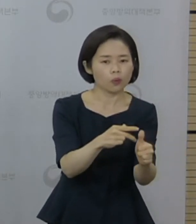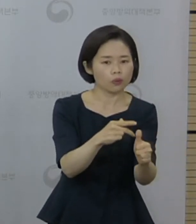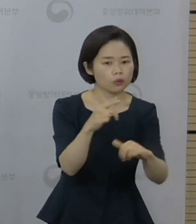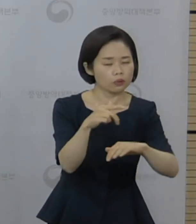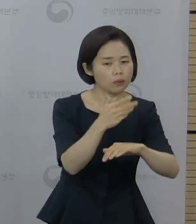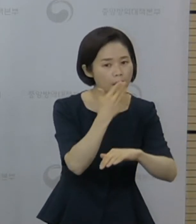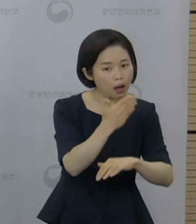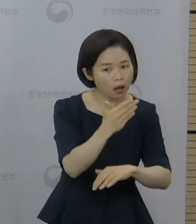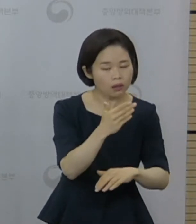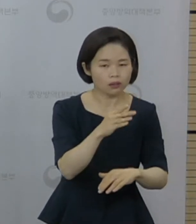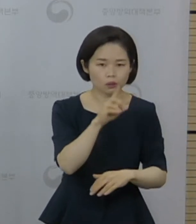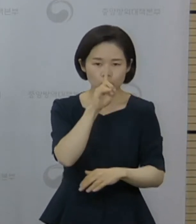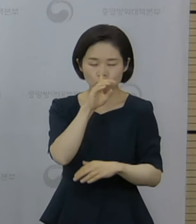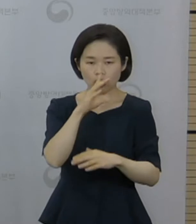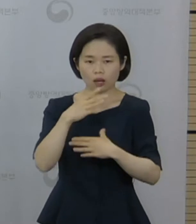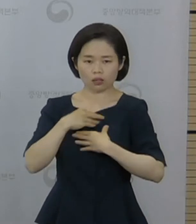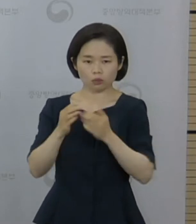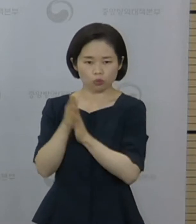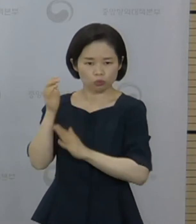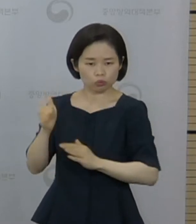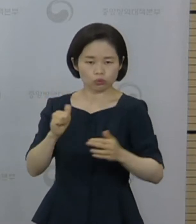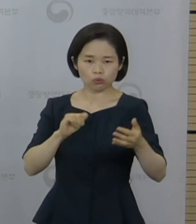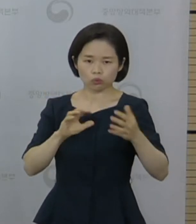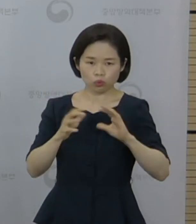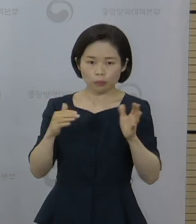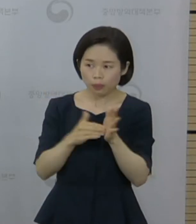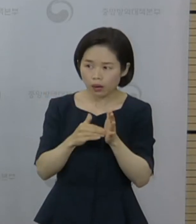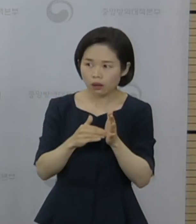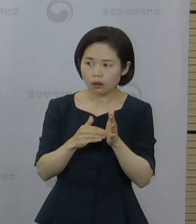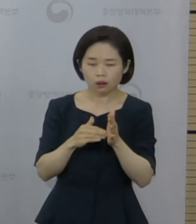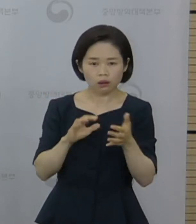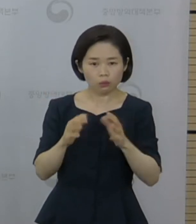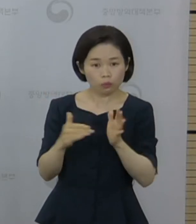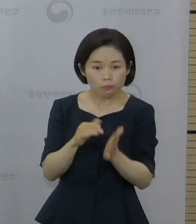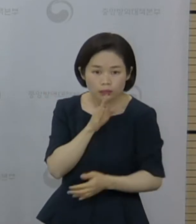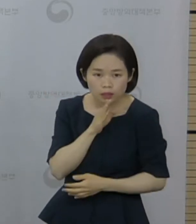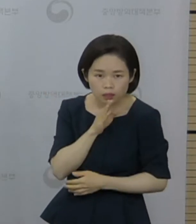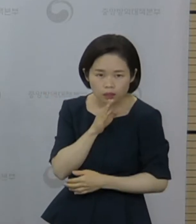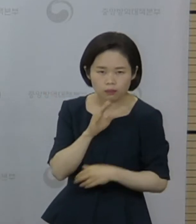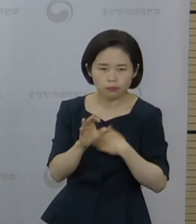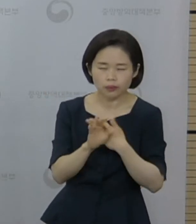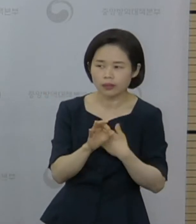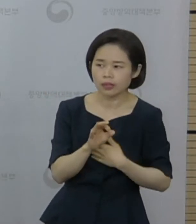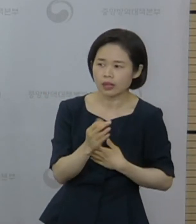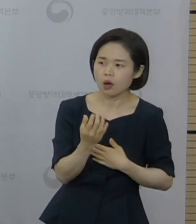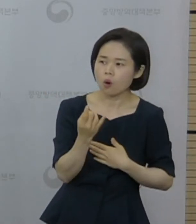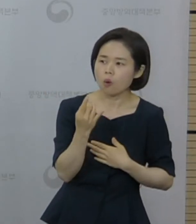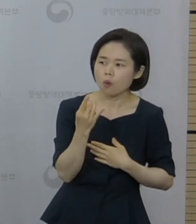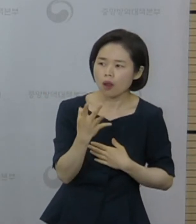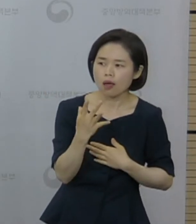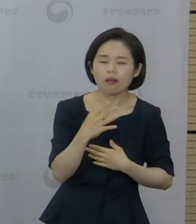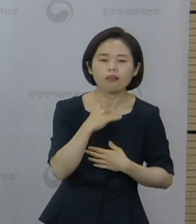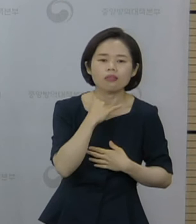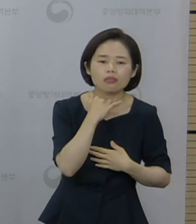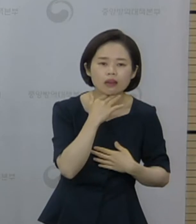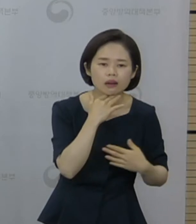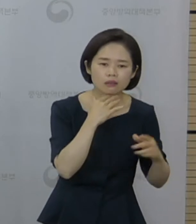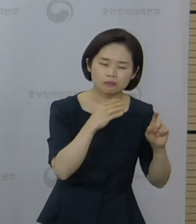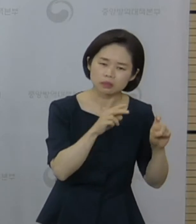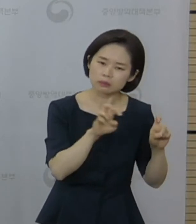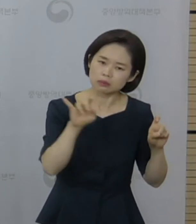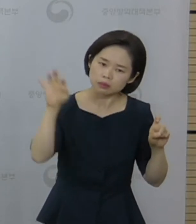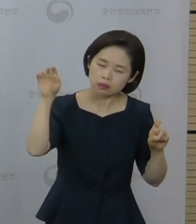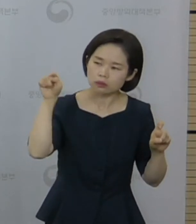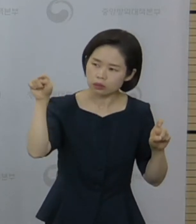논의된 내용인지 그리고 논의된 내용이 맞다면 기존 연령별 접종 계획이 다시 직군이나 시설별